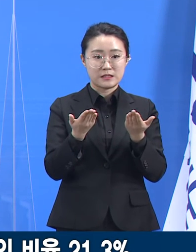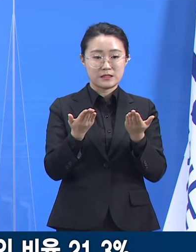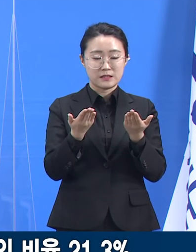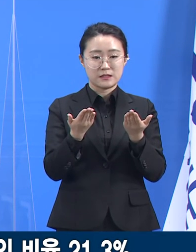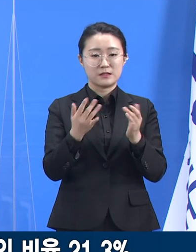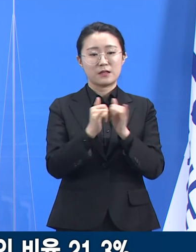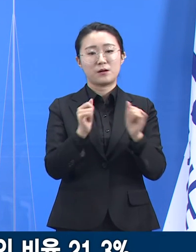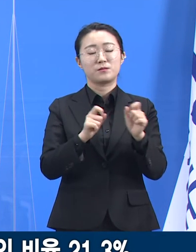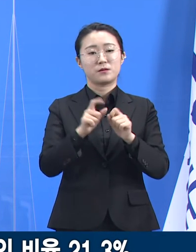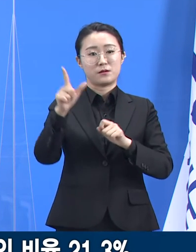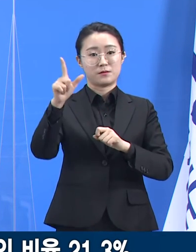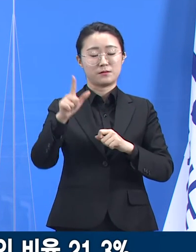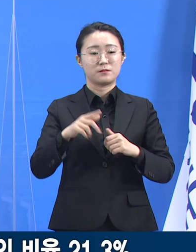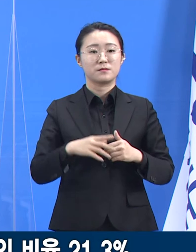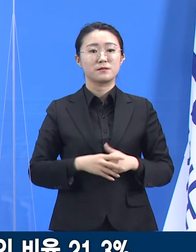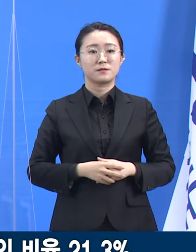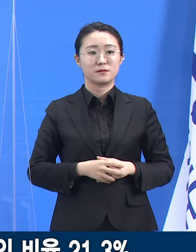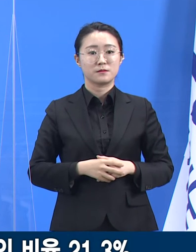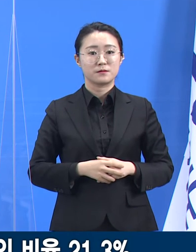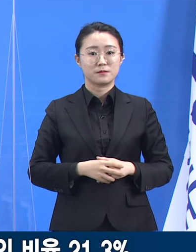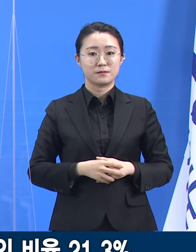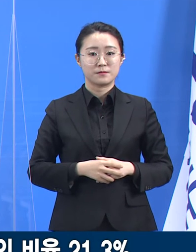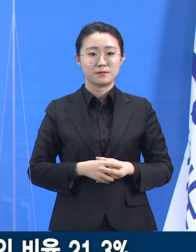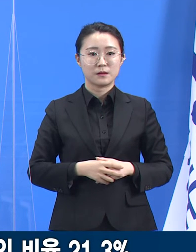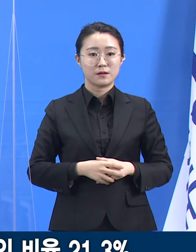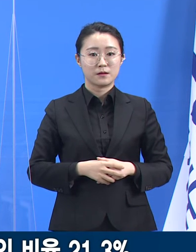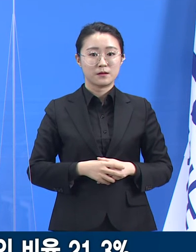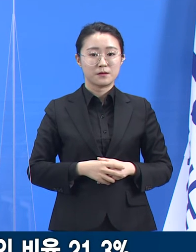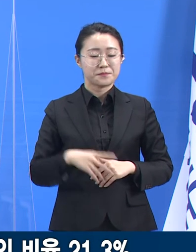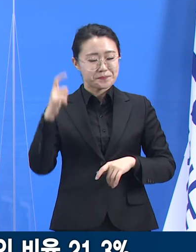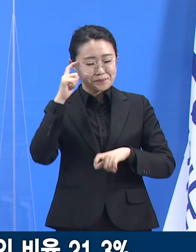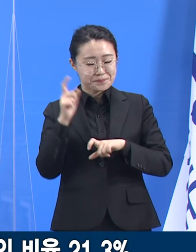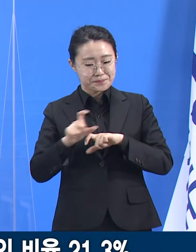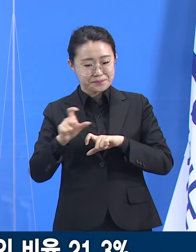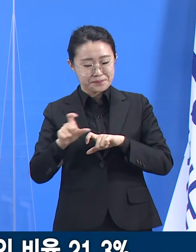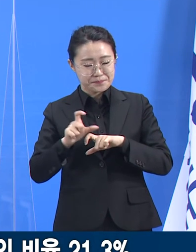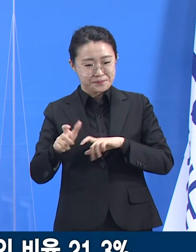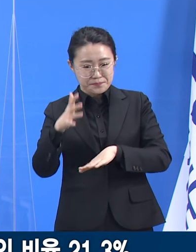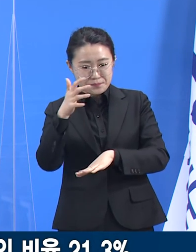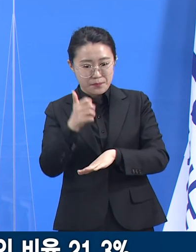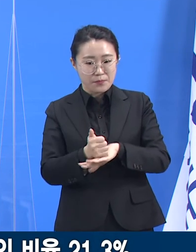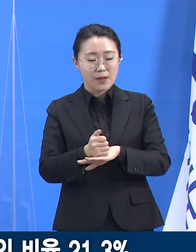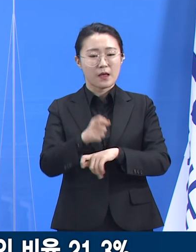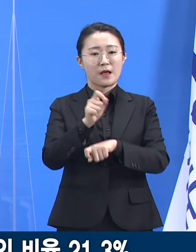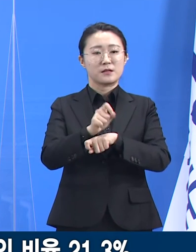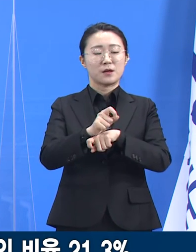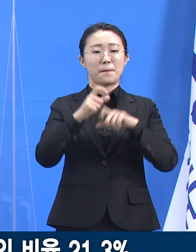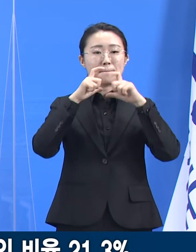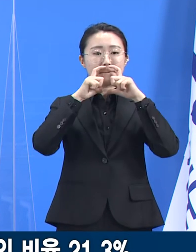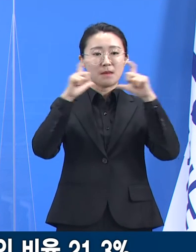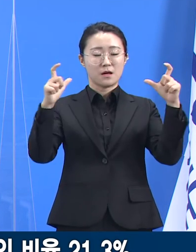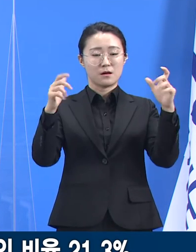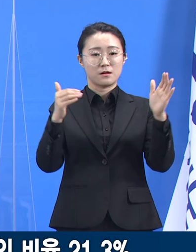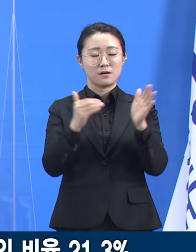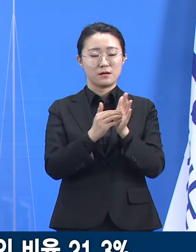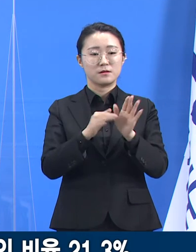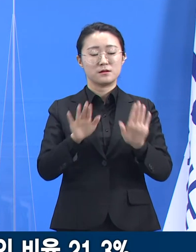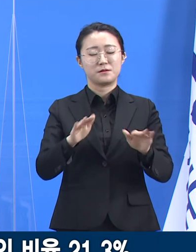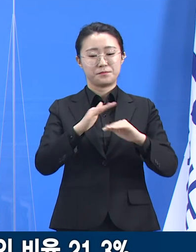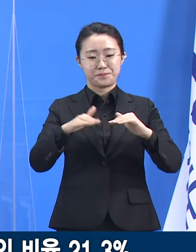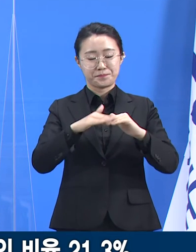많았습니다. 심사숙고 끝에 행정명령을 발동해서 적극적으로 대처하고 있습니다.